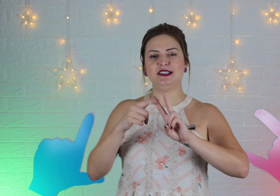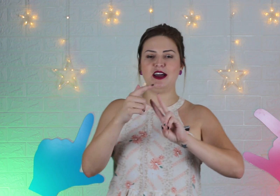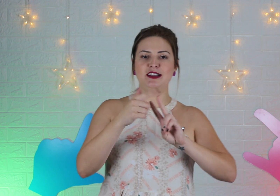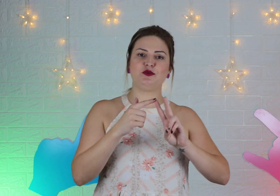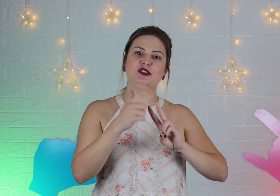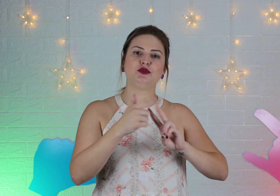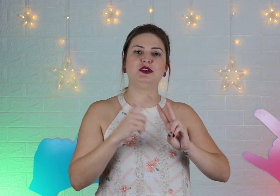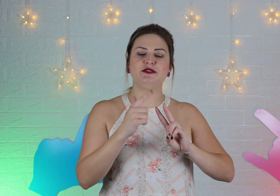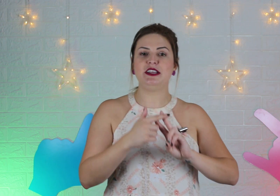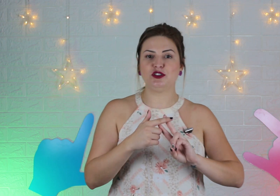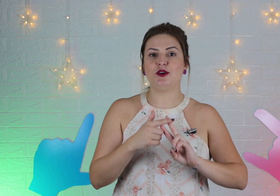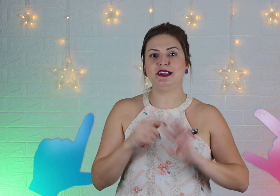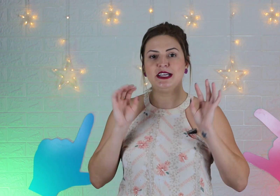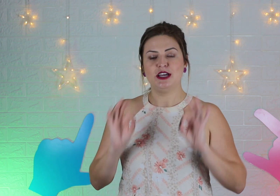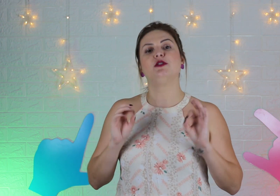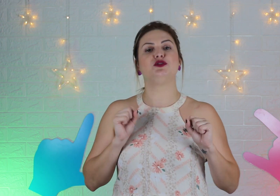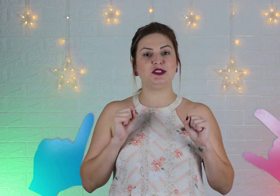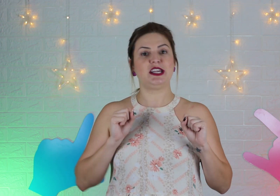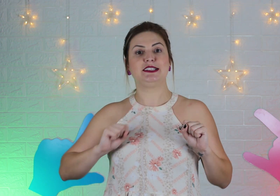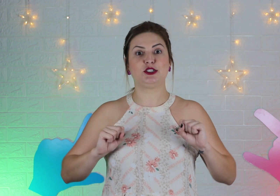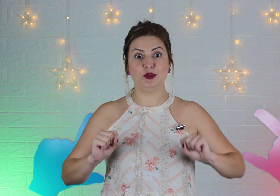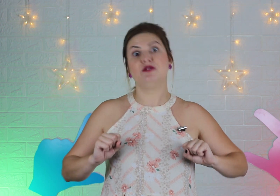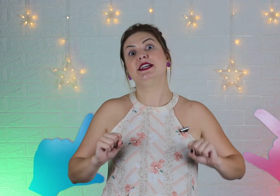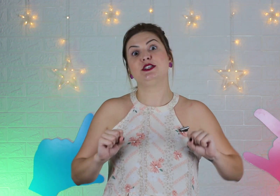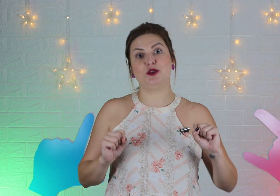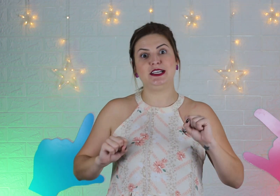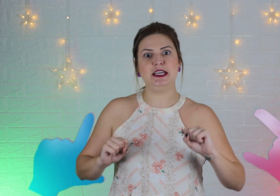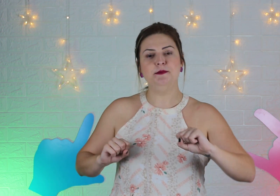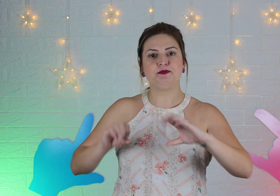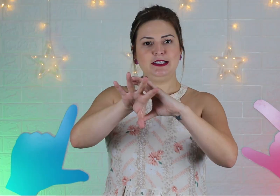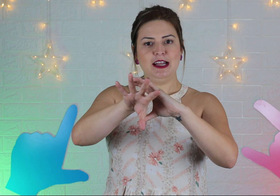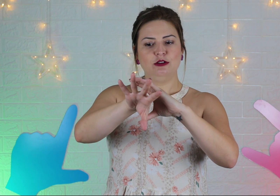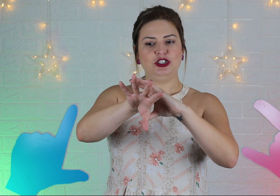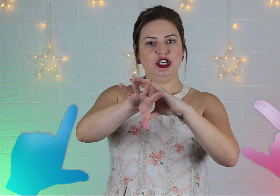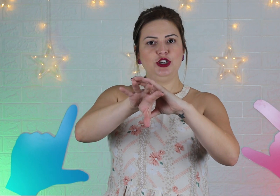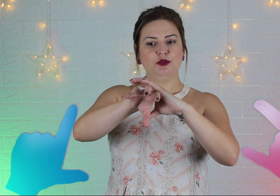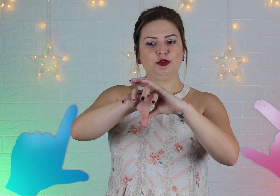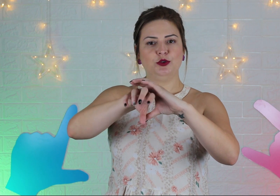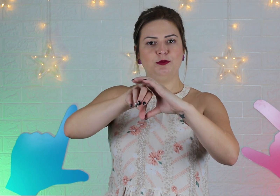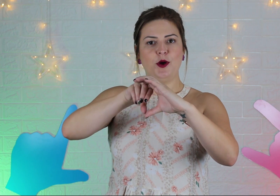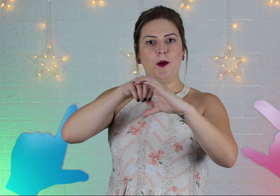sinais, eu conheço duas variações, vou te mostrar essas duas variações aqui. Sinal de YouTube, ó.